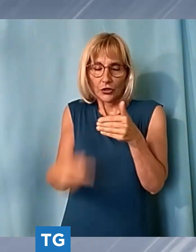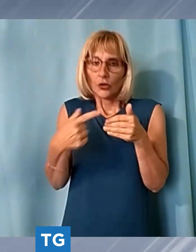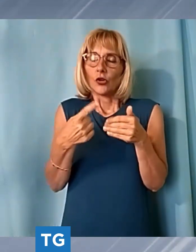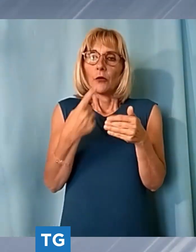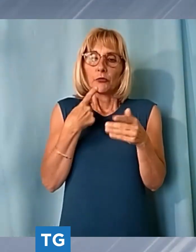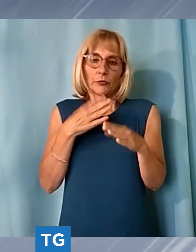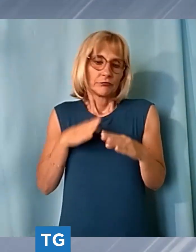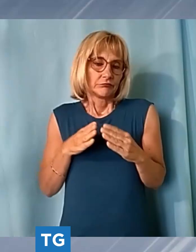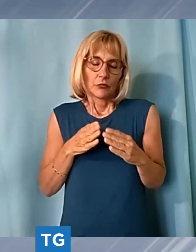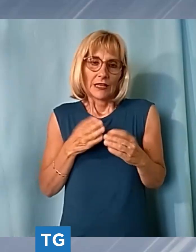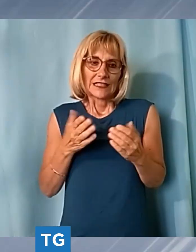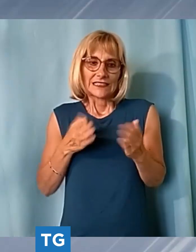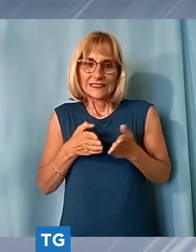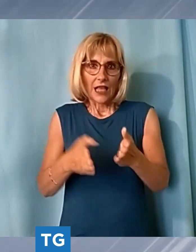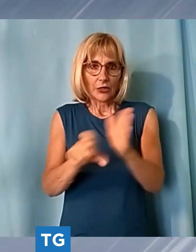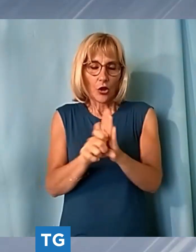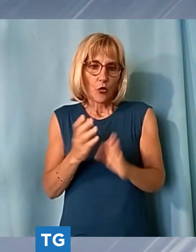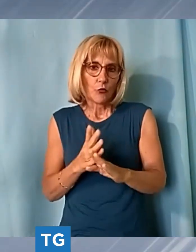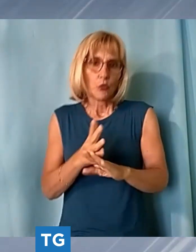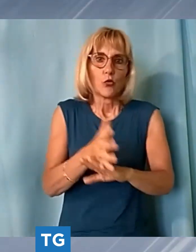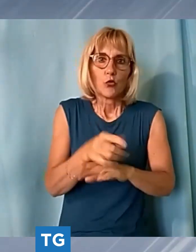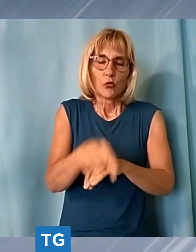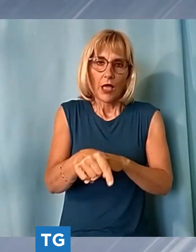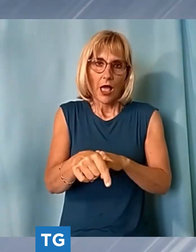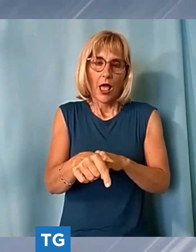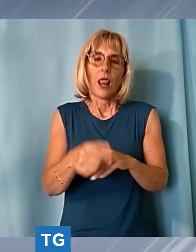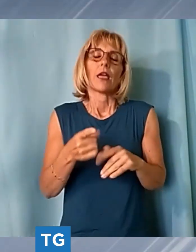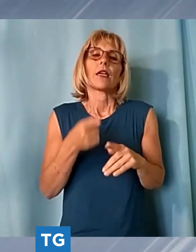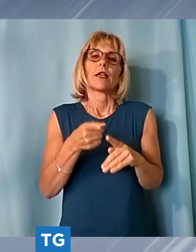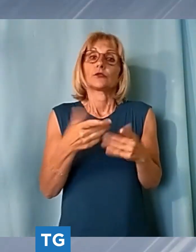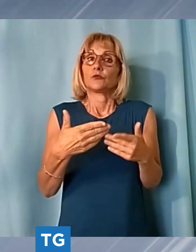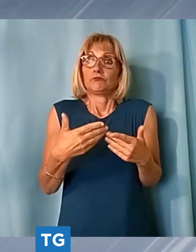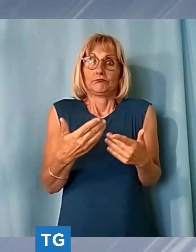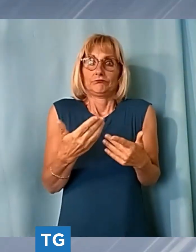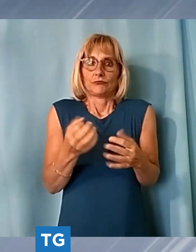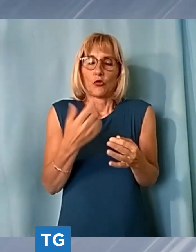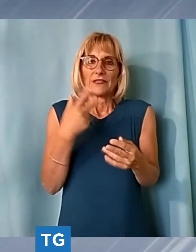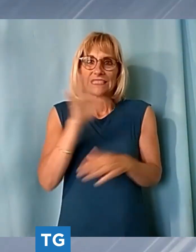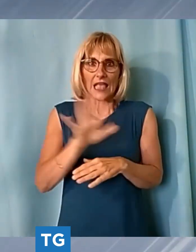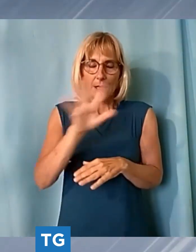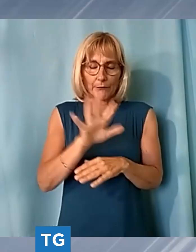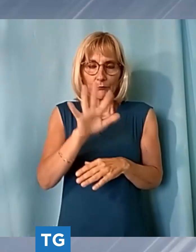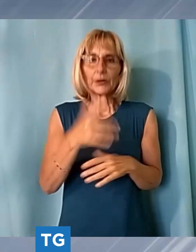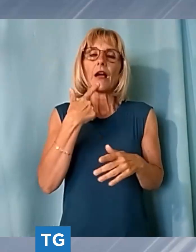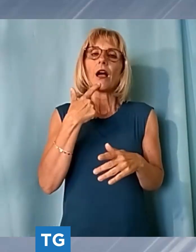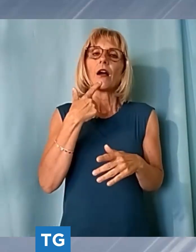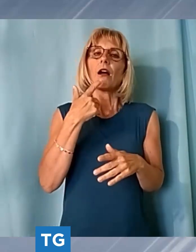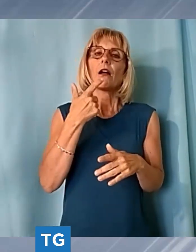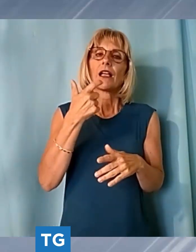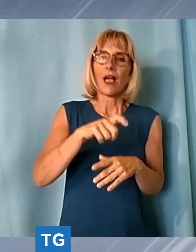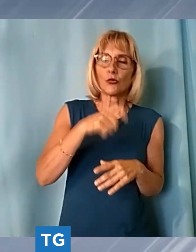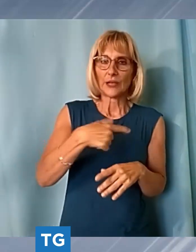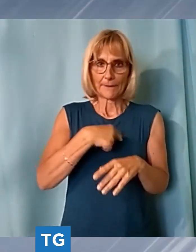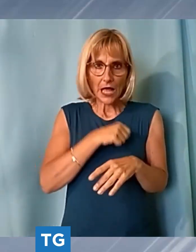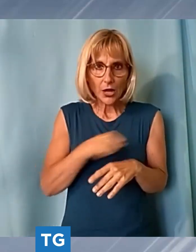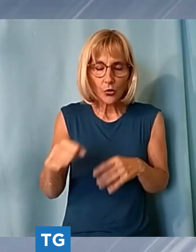comunale dalla strada che invece conduce alla sua casa secondo le prime ricostruzioni forse a causa di un malore ha perso il controllo del mezzo